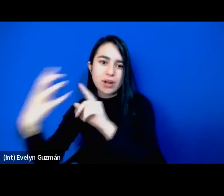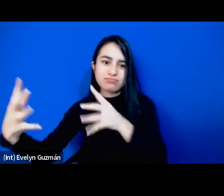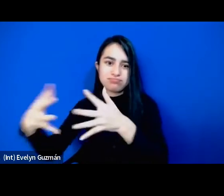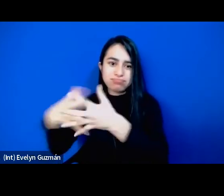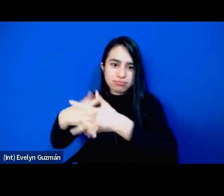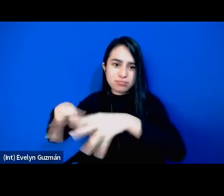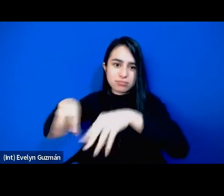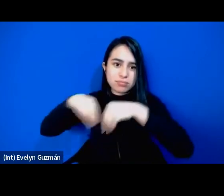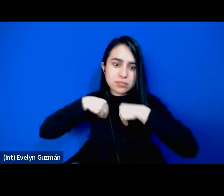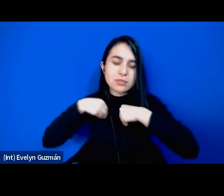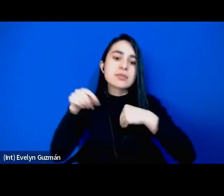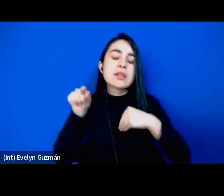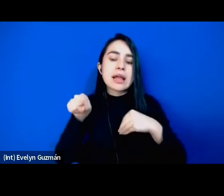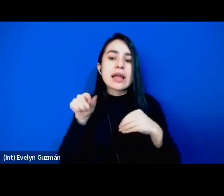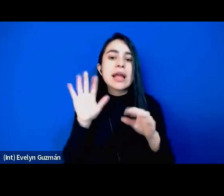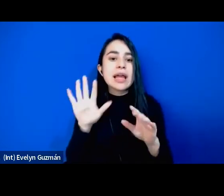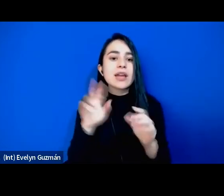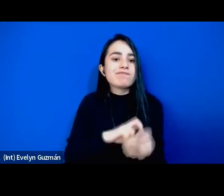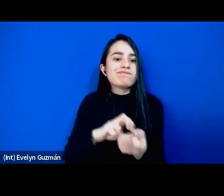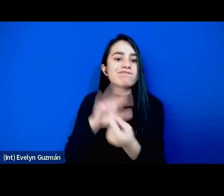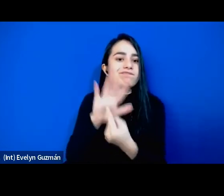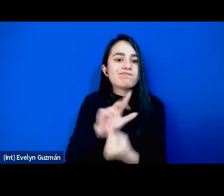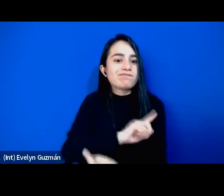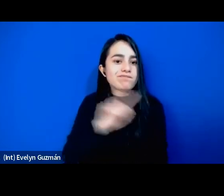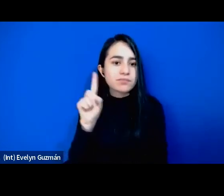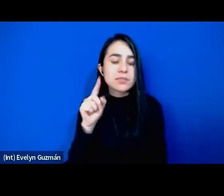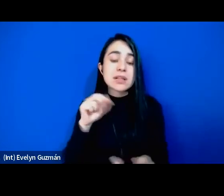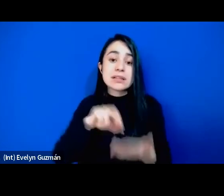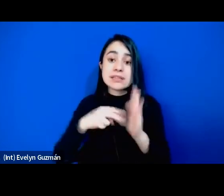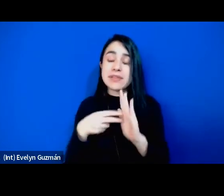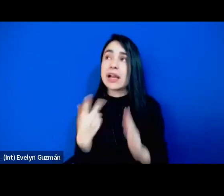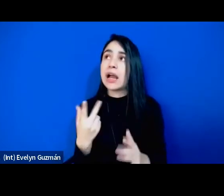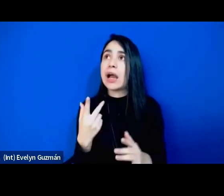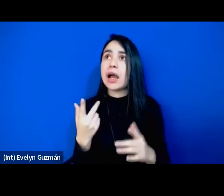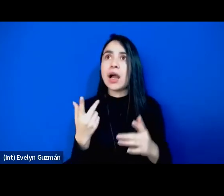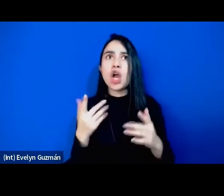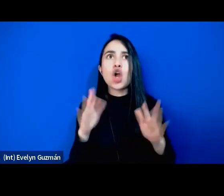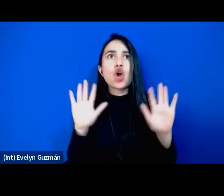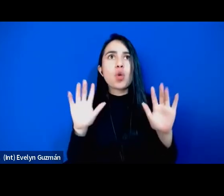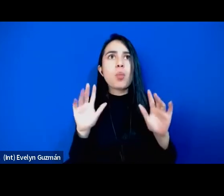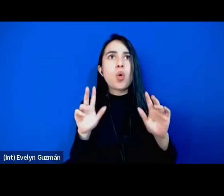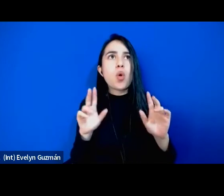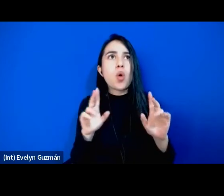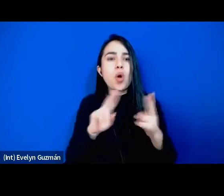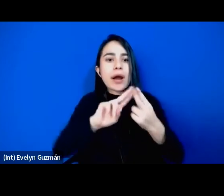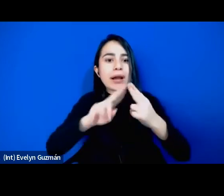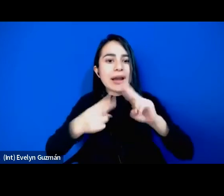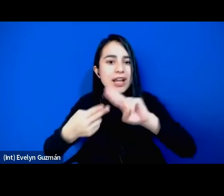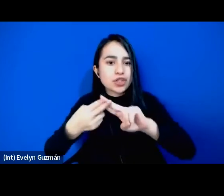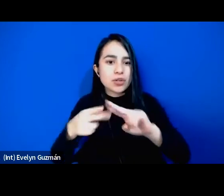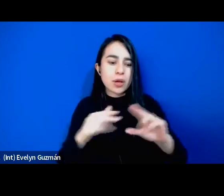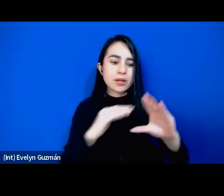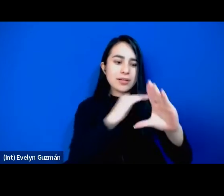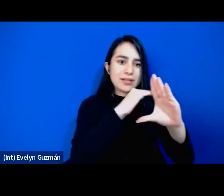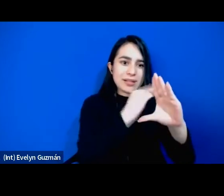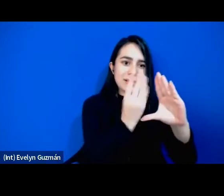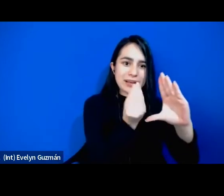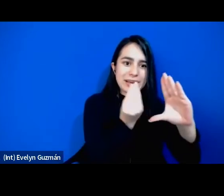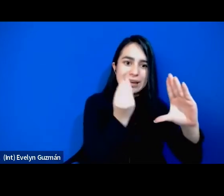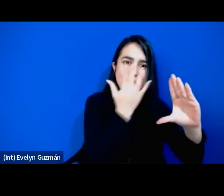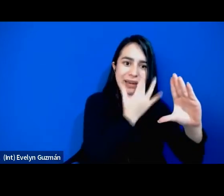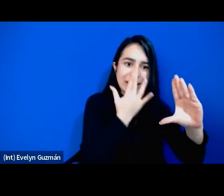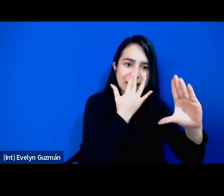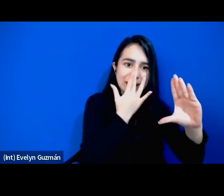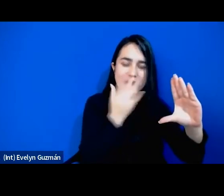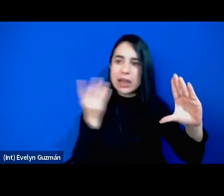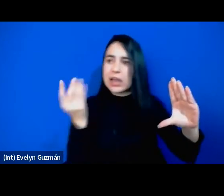no hay una relación automática ni natural en lo que significa ser clase media negra en un compromiso